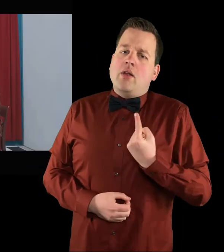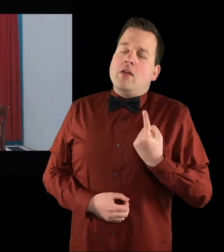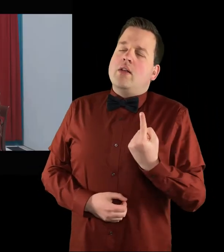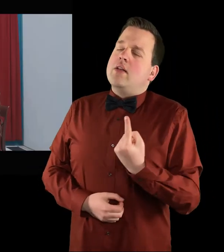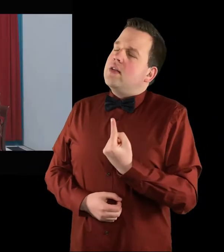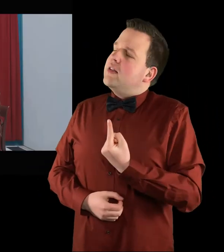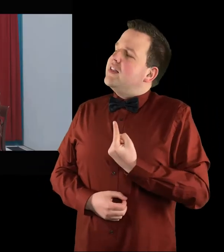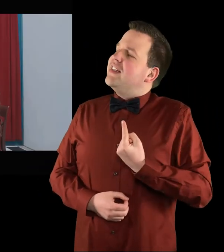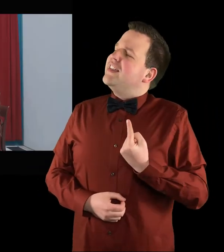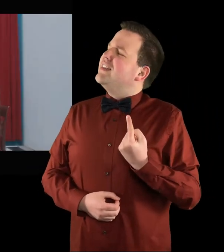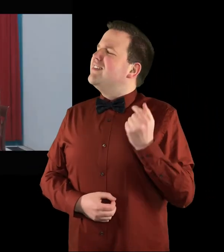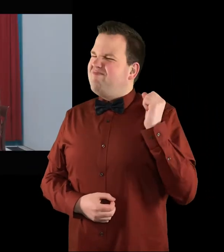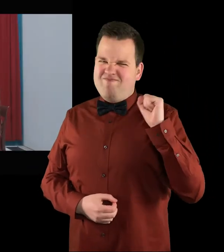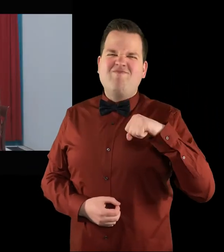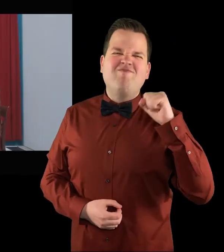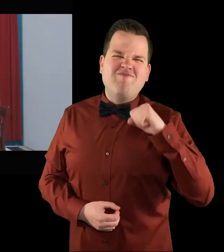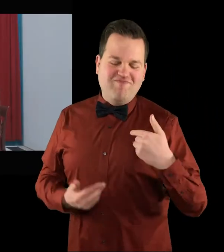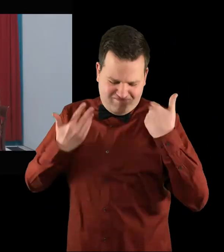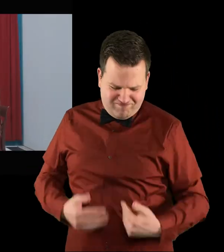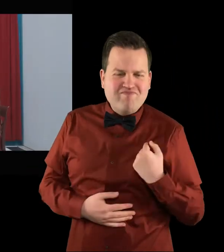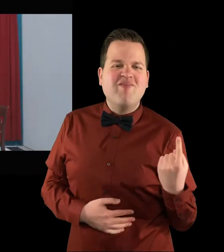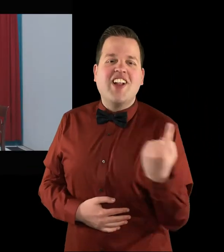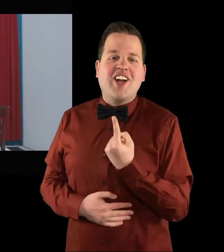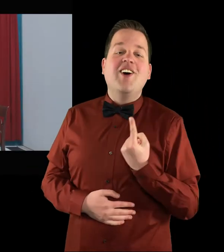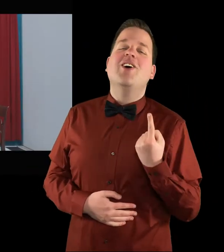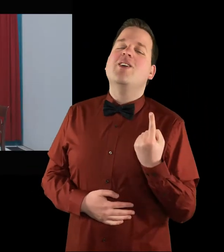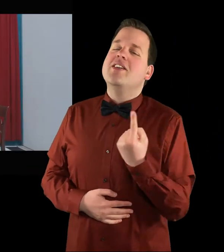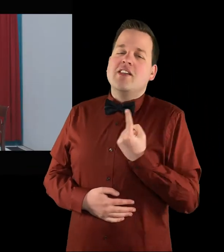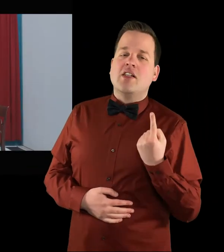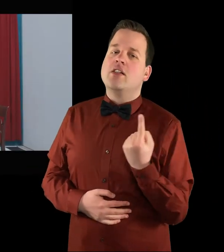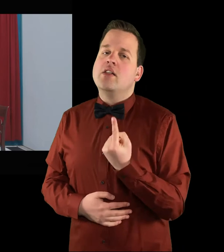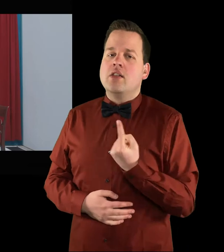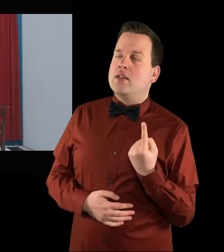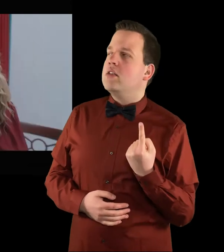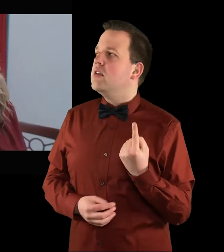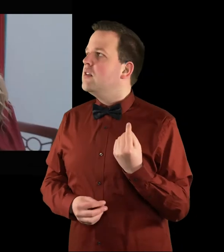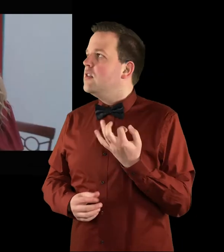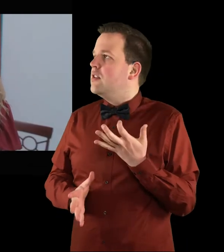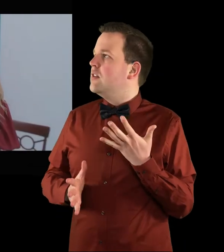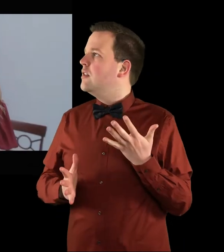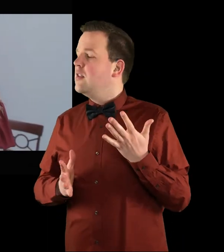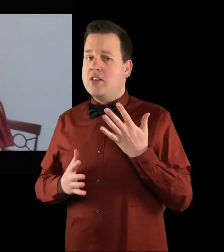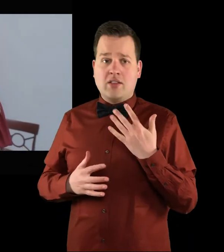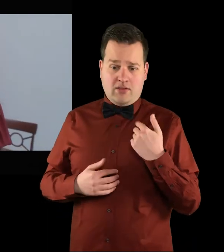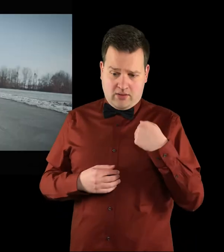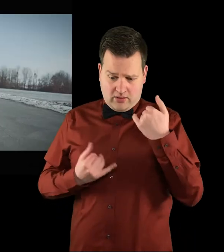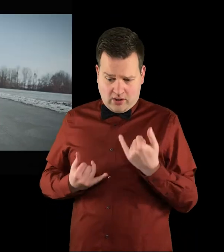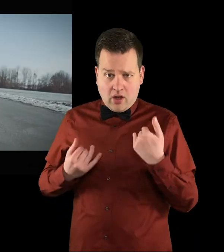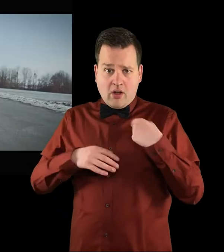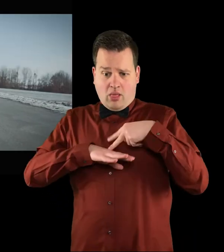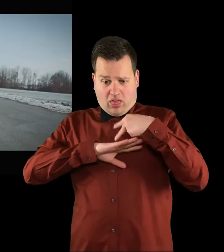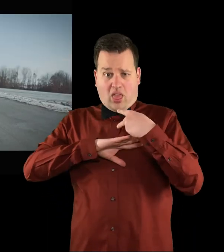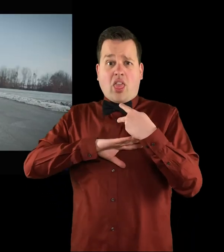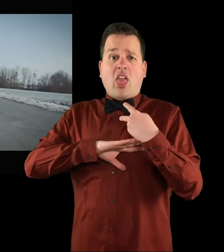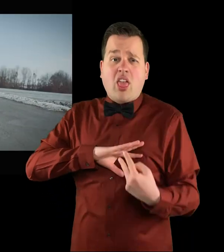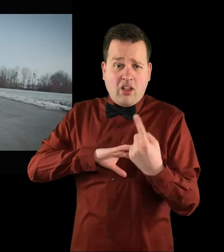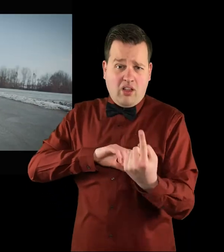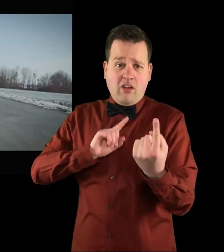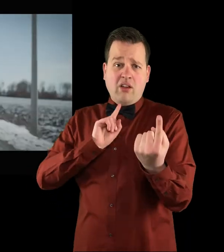janë E vetëm janë Gururën koja qeshe si